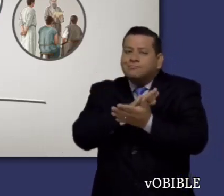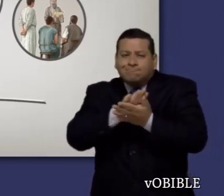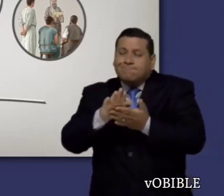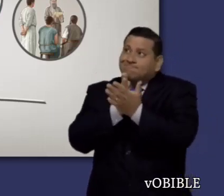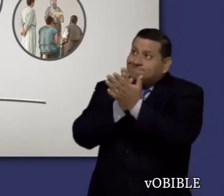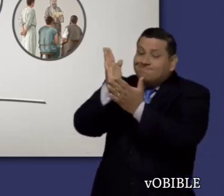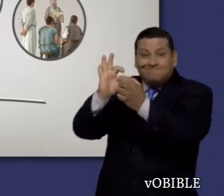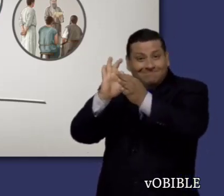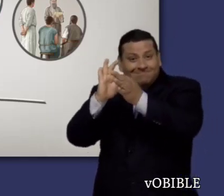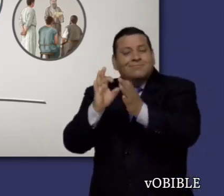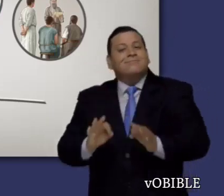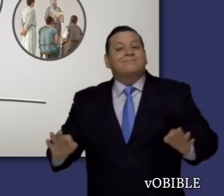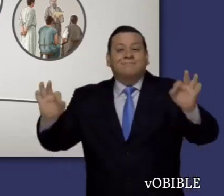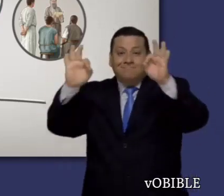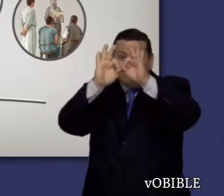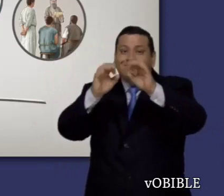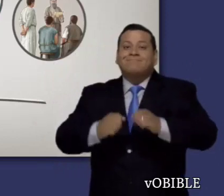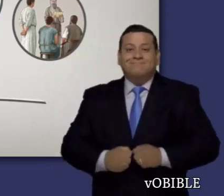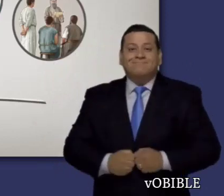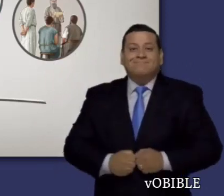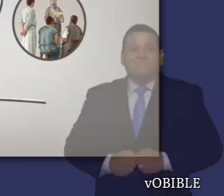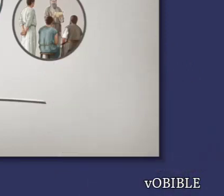esperan heredar el reino de Dios.